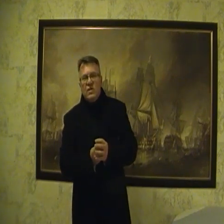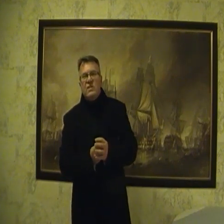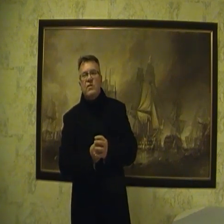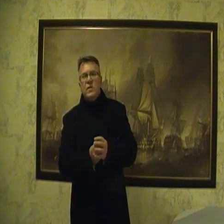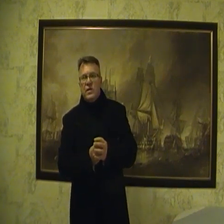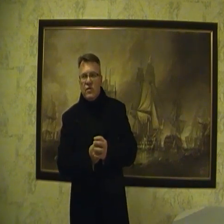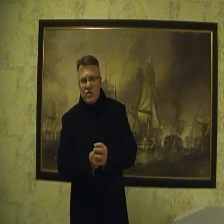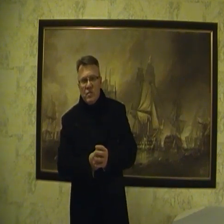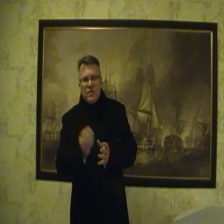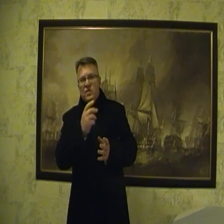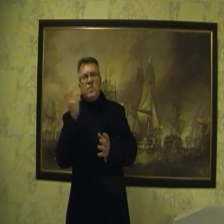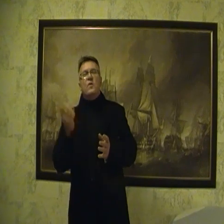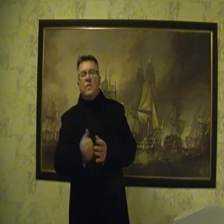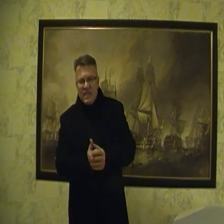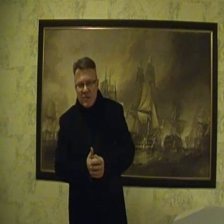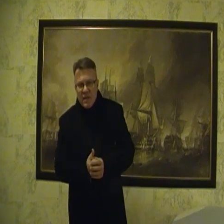dostają białe i gorączki, bo to widzimy po komentarzu.